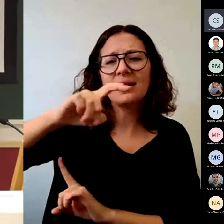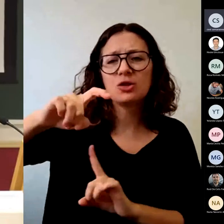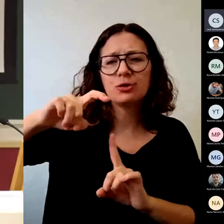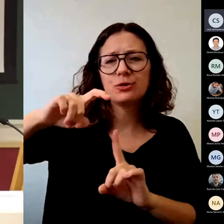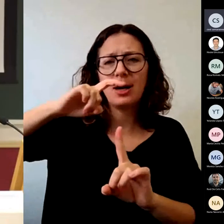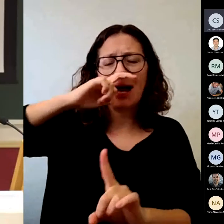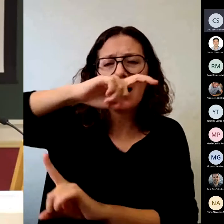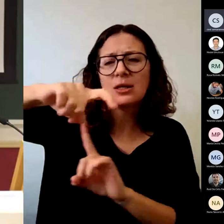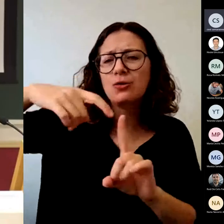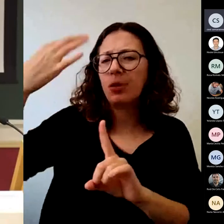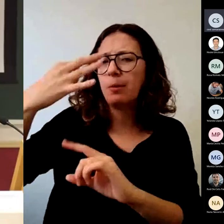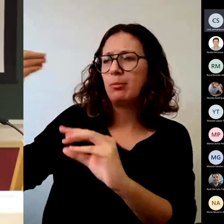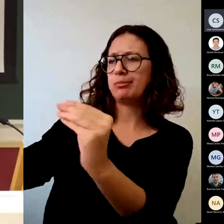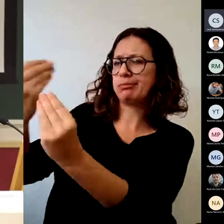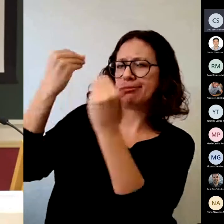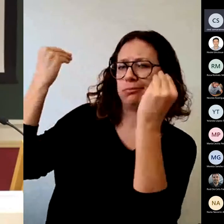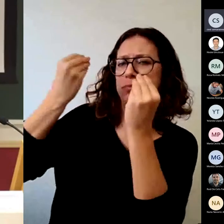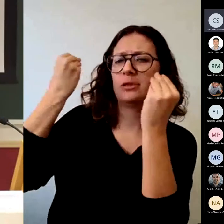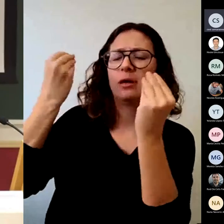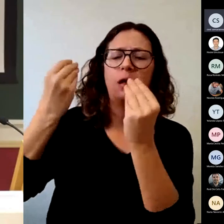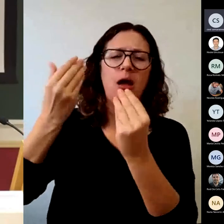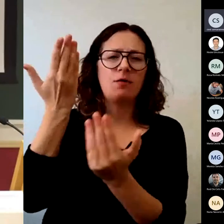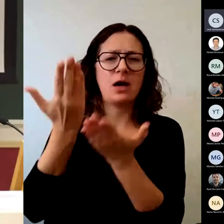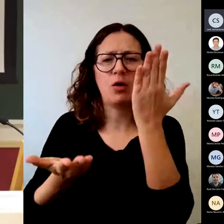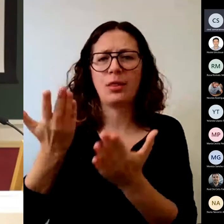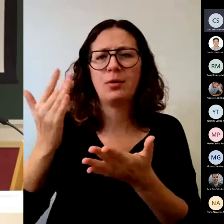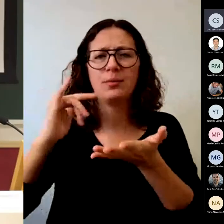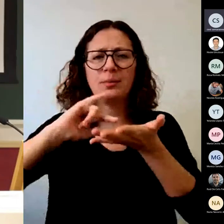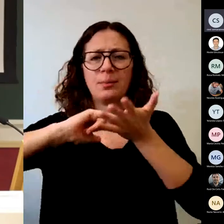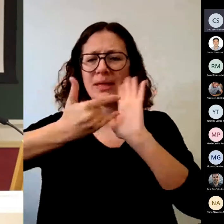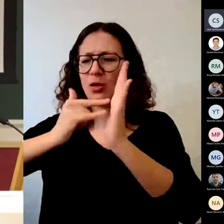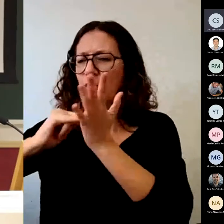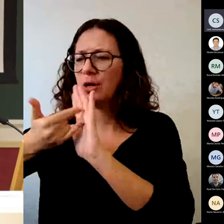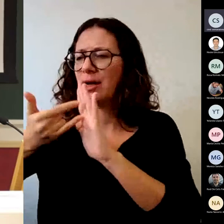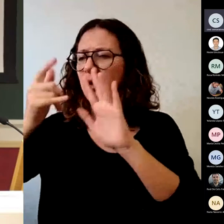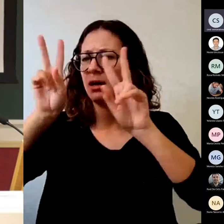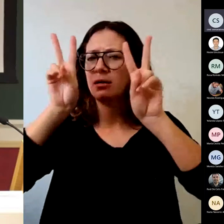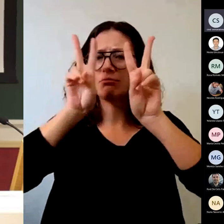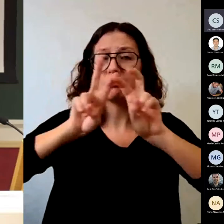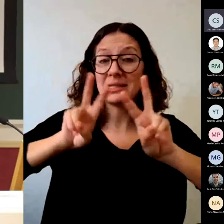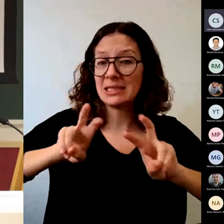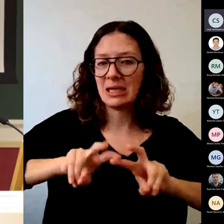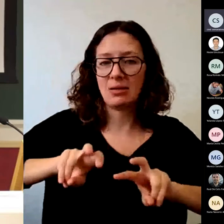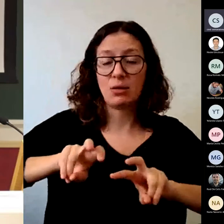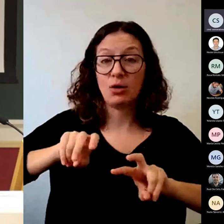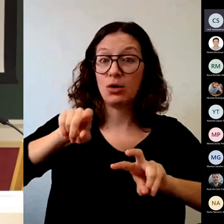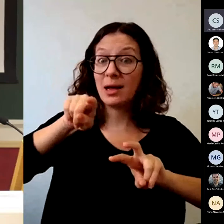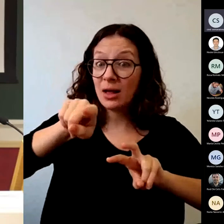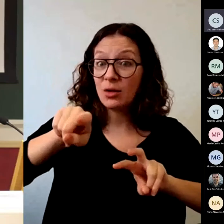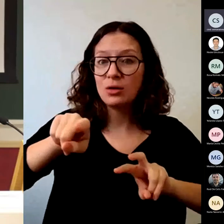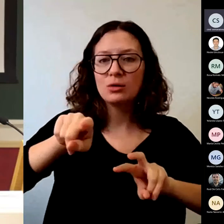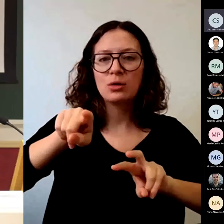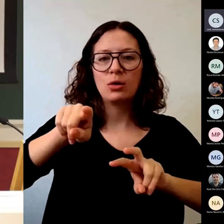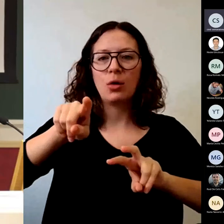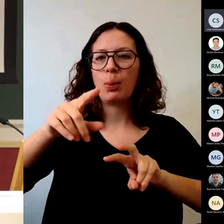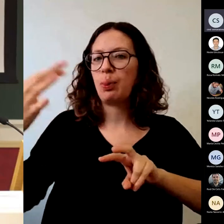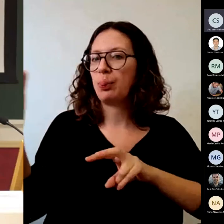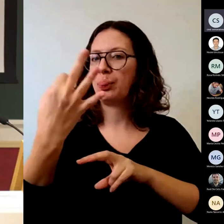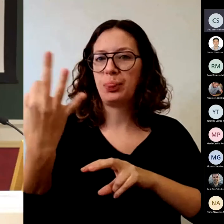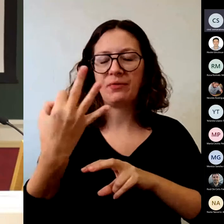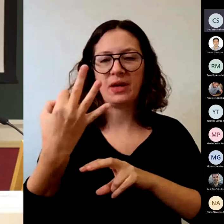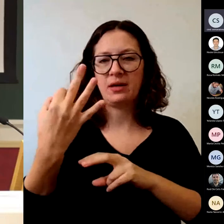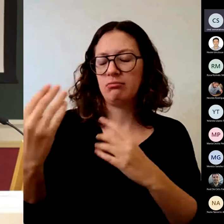metodología, en investigación, es algo que tiene que estar dentro del ADN del profesor.